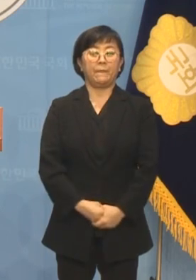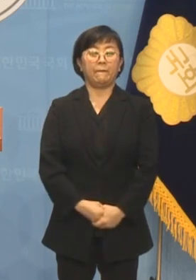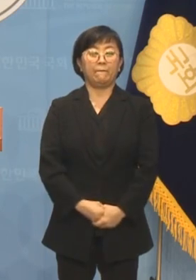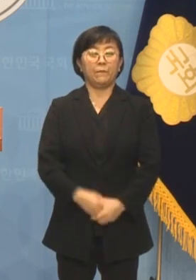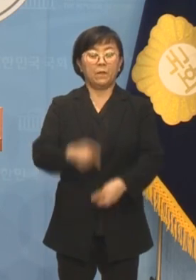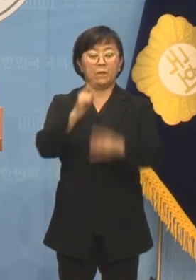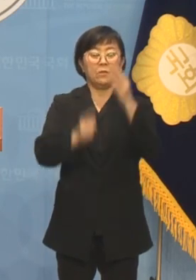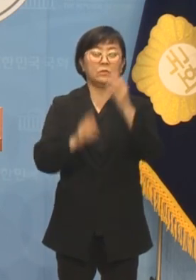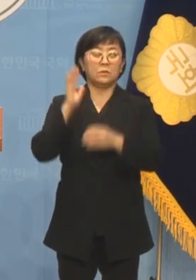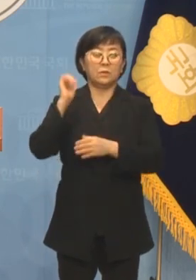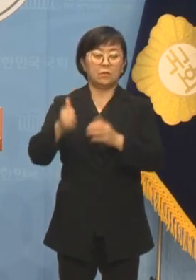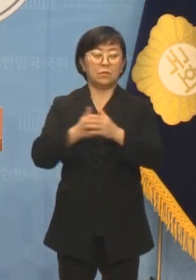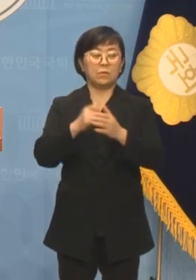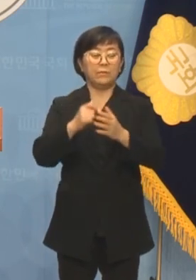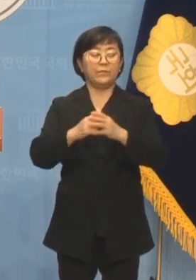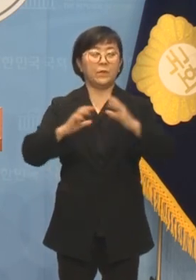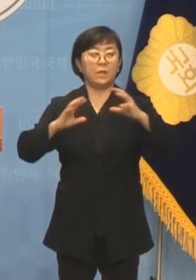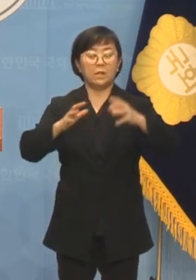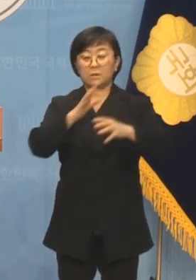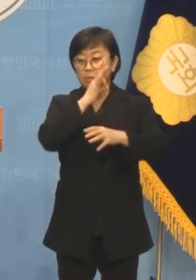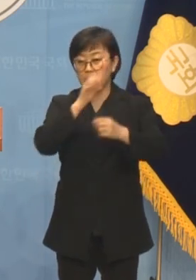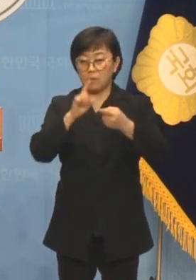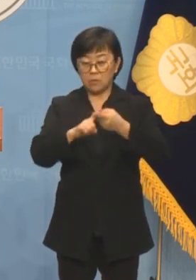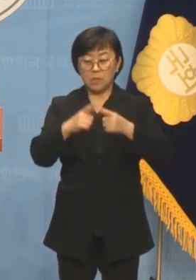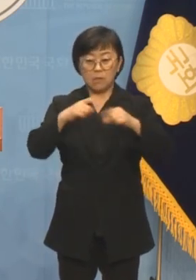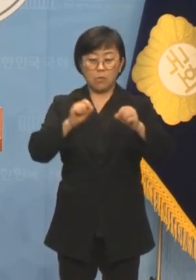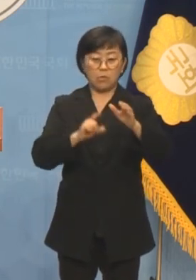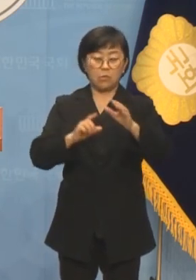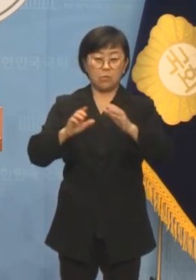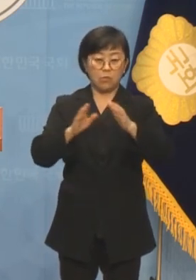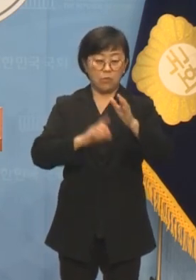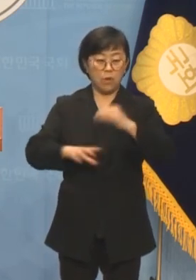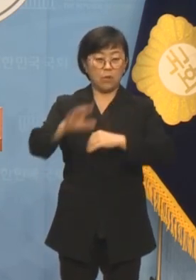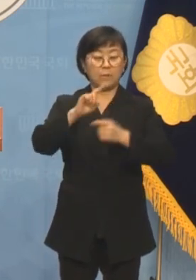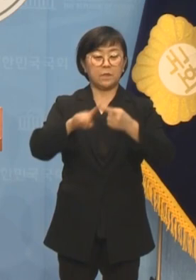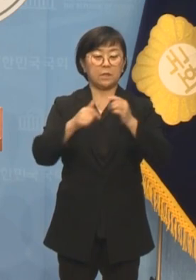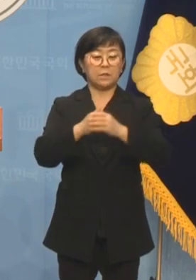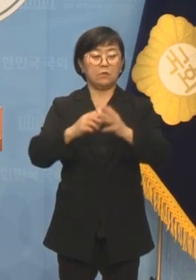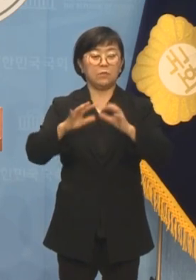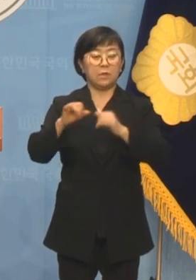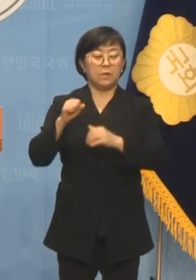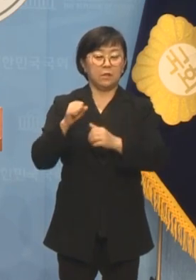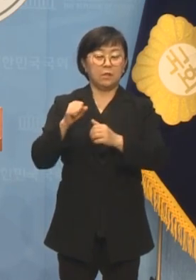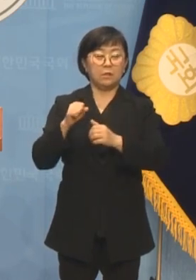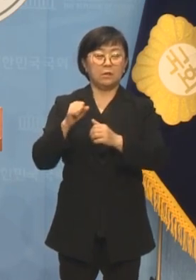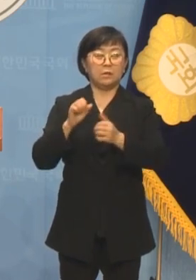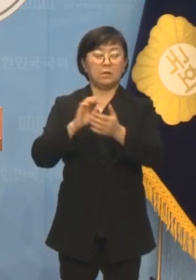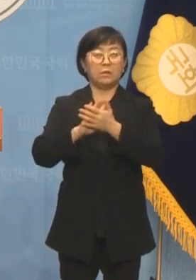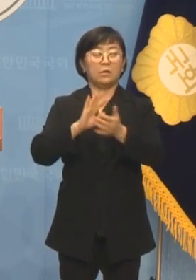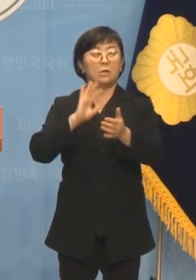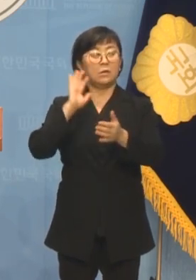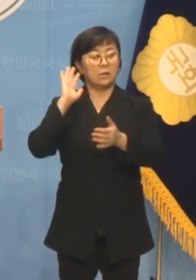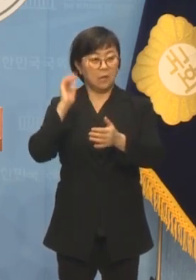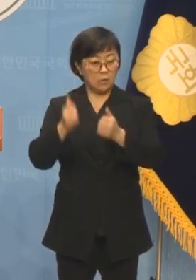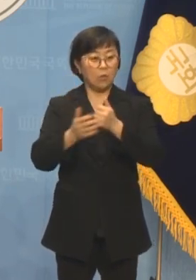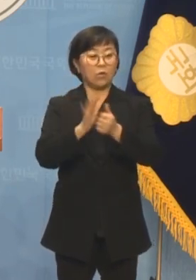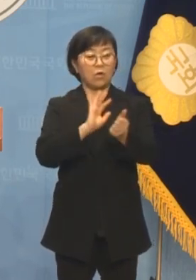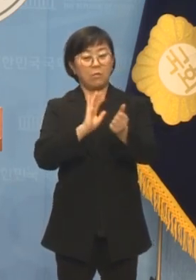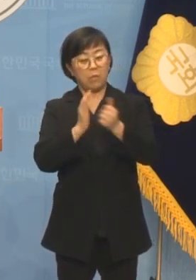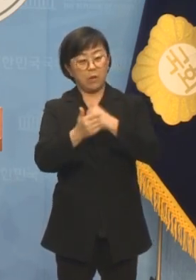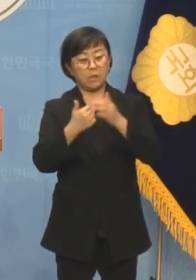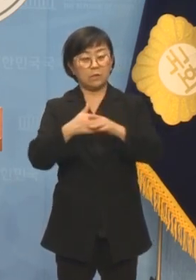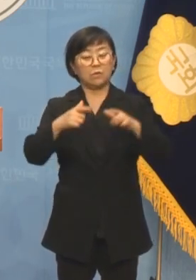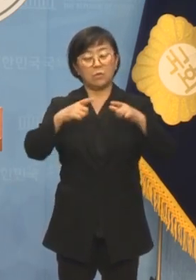윤석열 대통령이 굴종적 친일 외교의 앞장선이 국민의힘도 대통령의 호응에 일편단심을 외치는